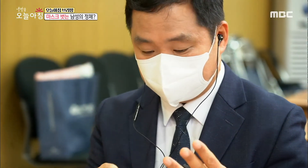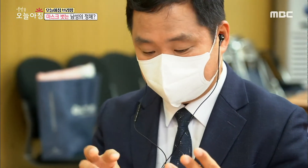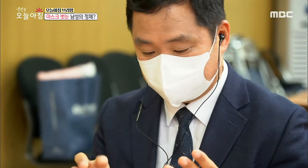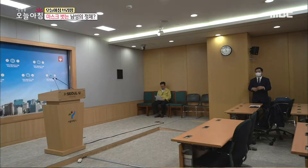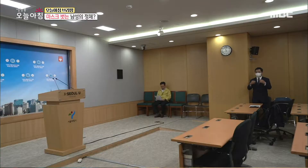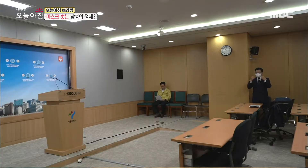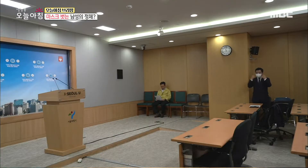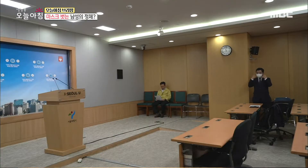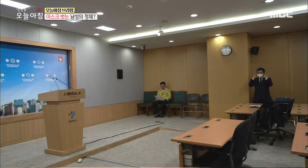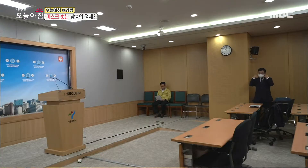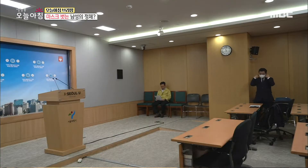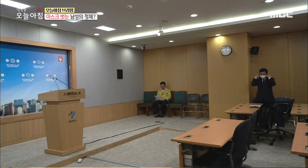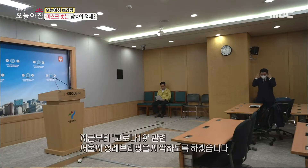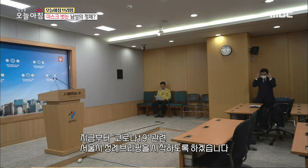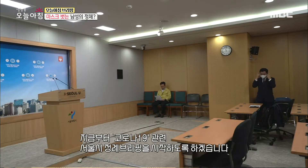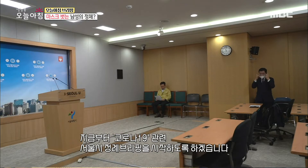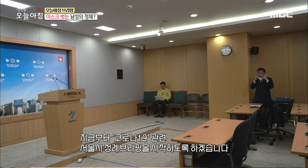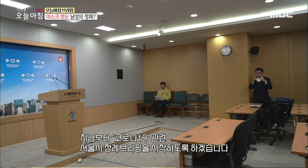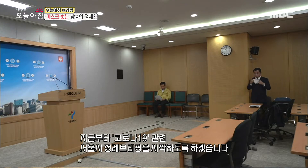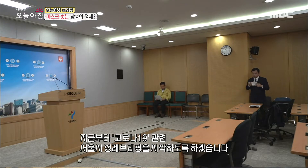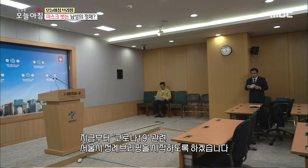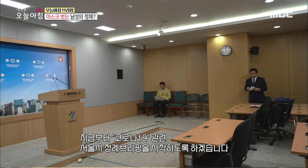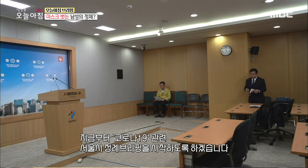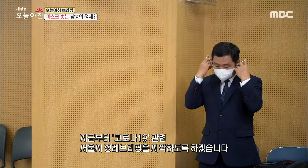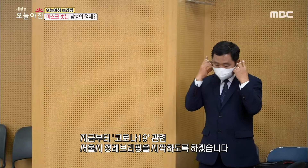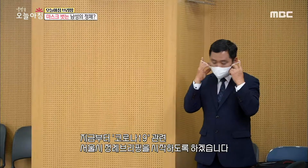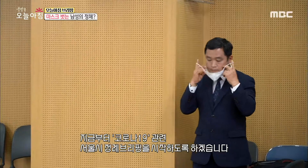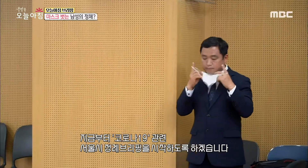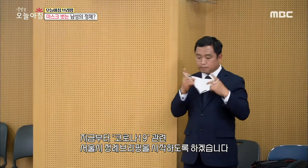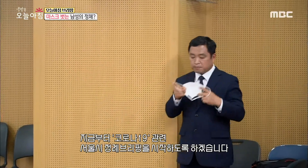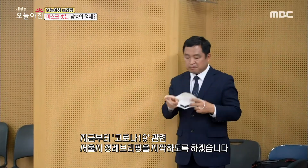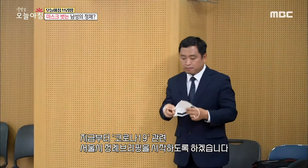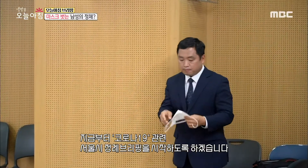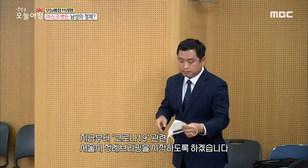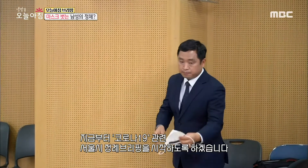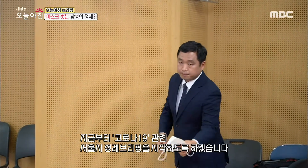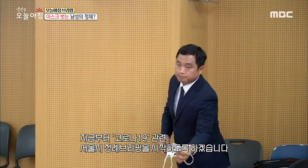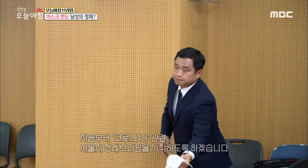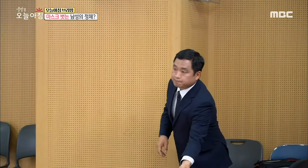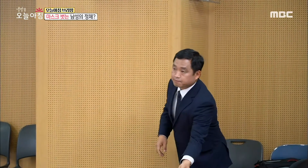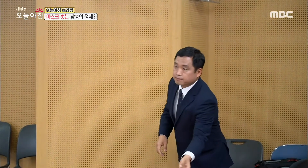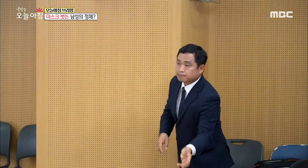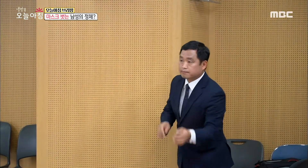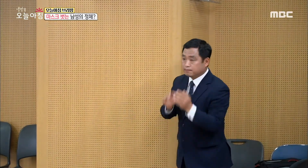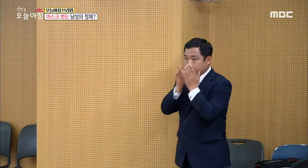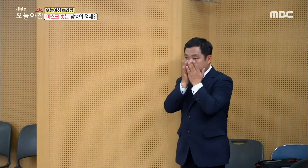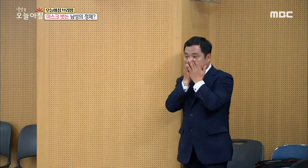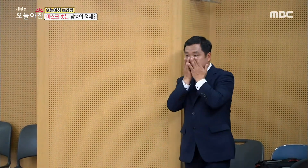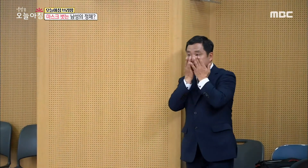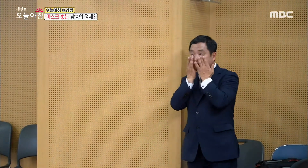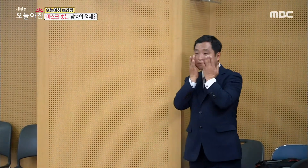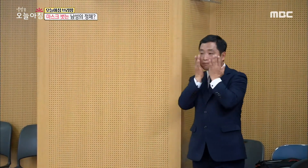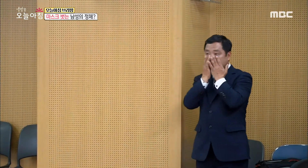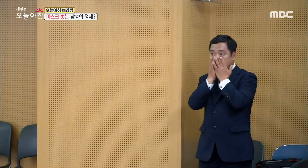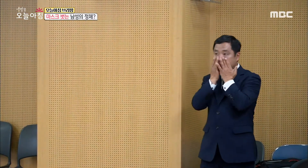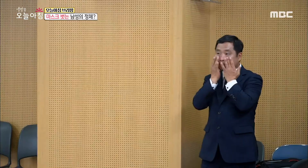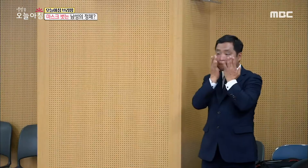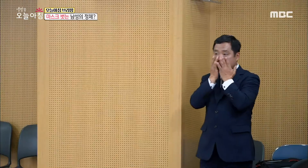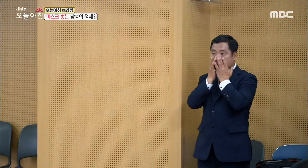지금부터 코로나19 관련 서울시 정례 브리핑을 시작하도록 하겠습니다 오늘 브리핑도 온라인으로 진행되면 알겠습니다